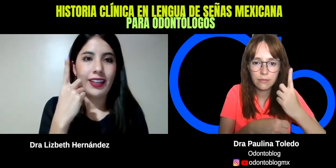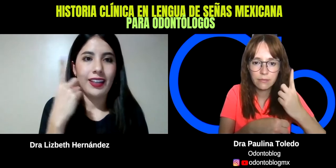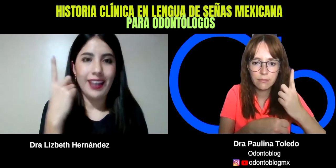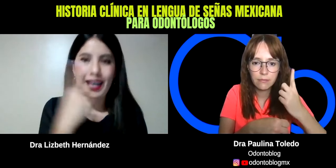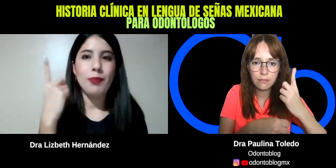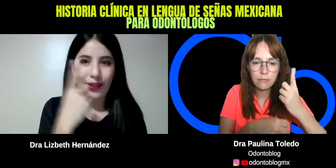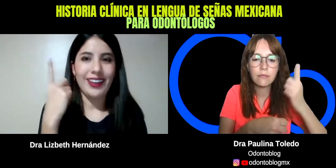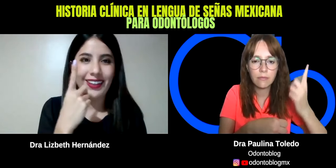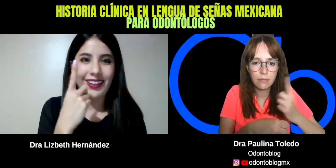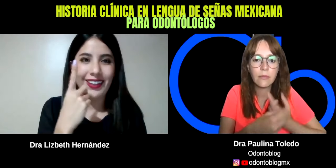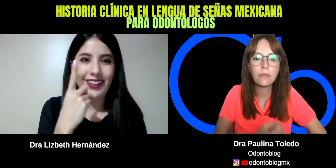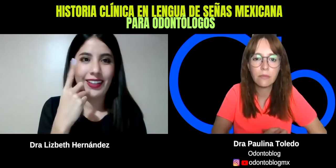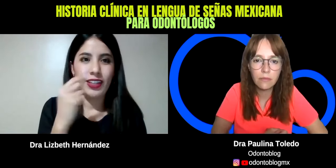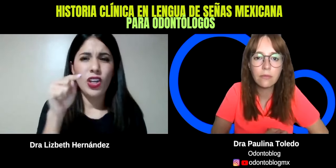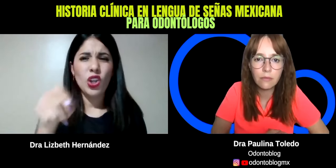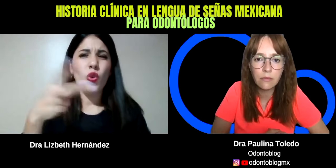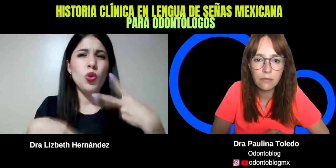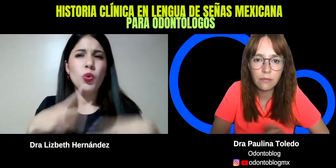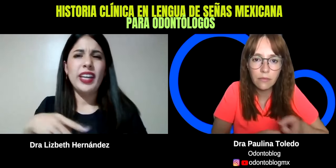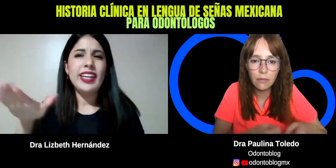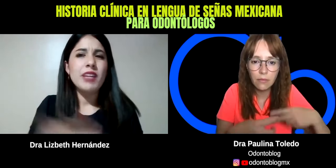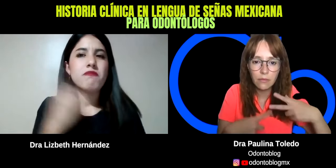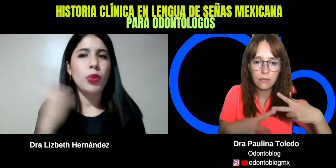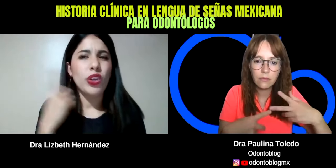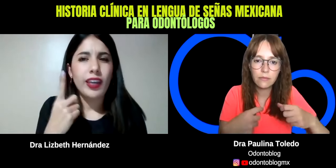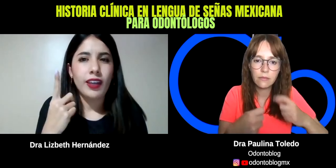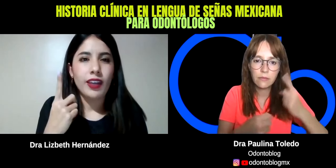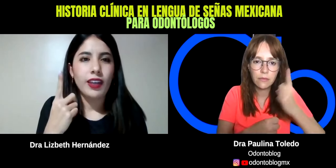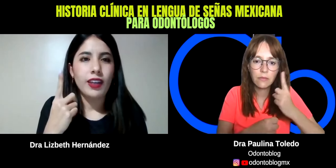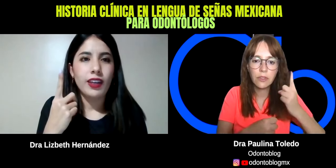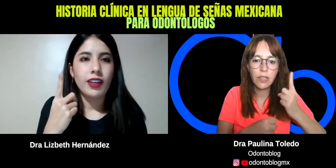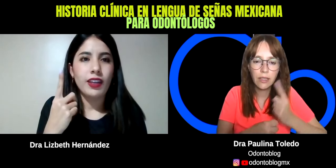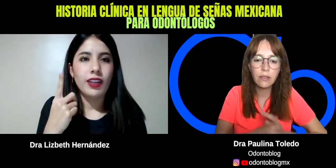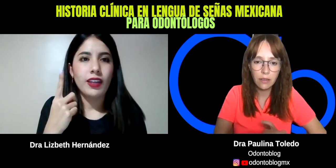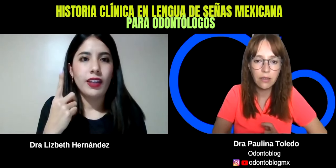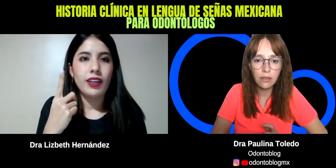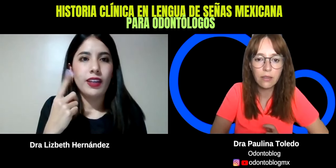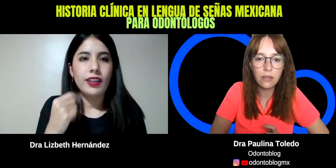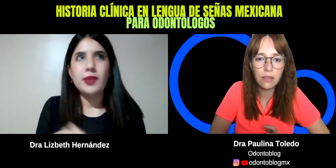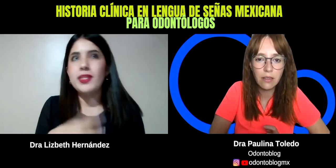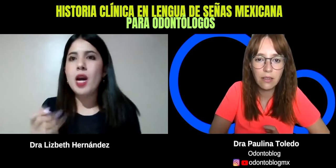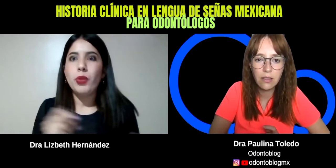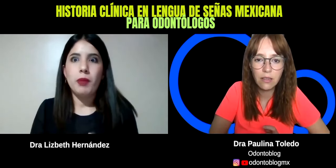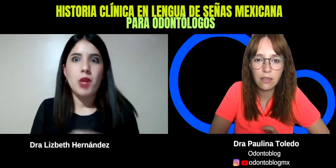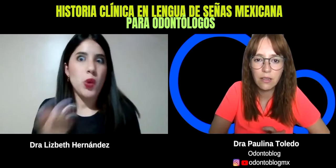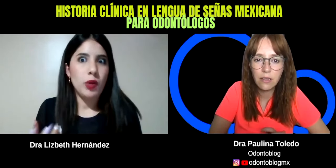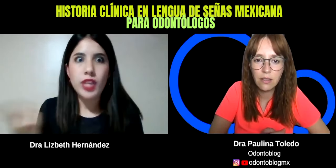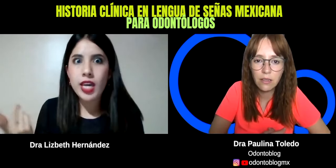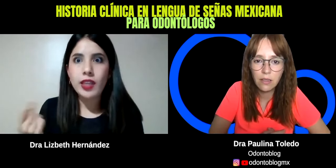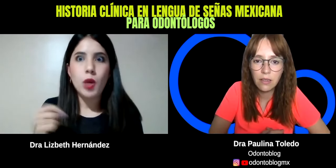Ajá, ¿por qué? Tú, venir, ¿por qué? Ok. Y a decir, ah, porque me duele un diente, o porque